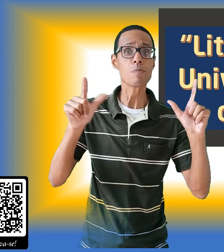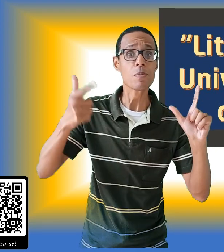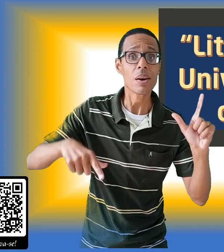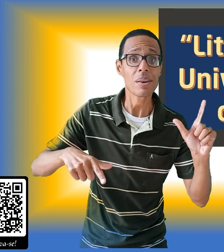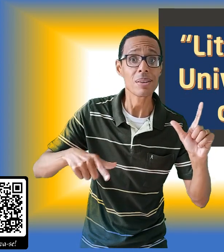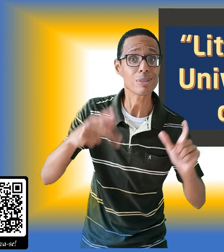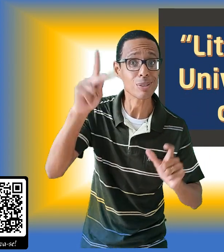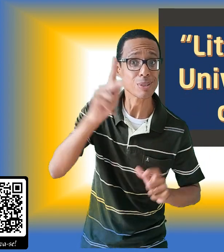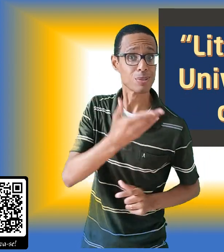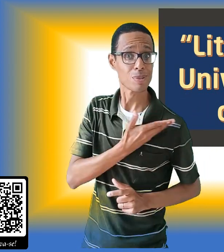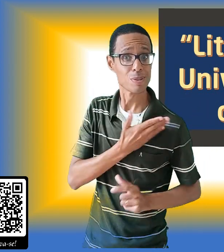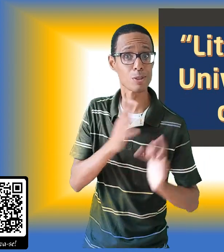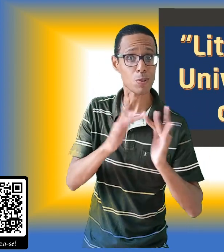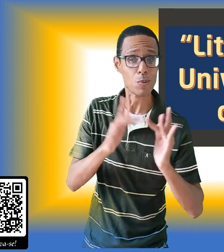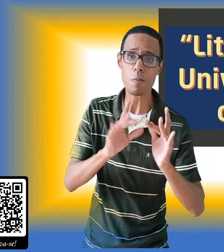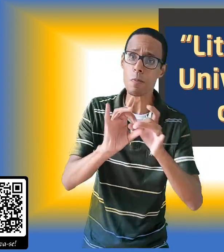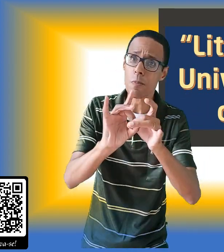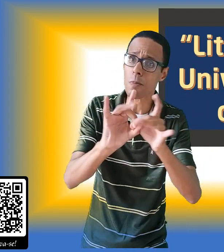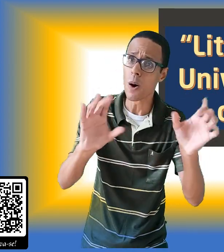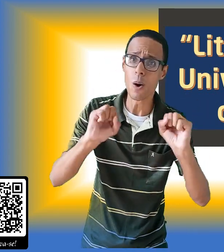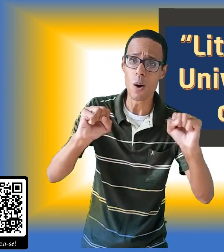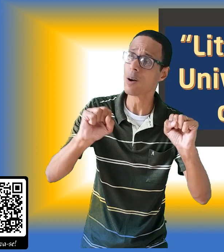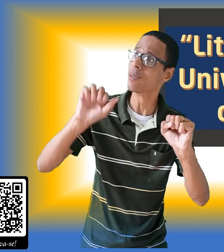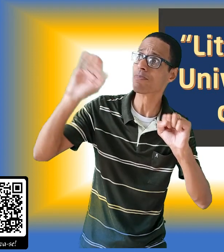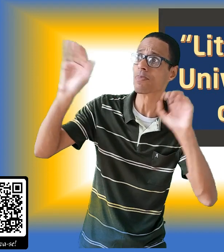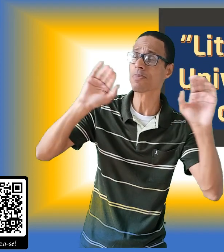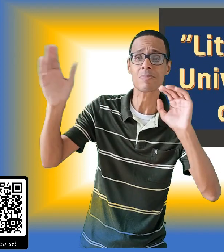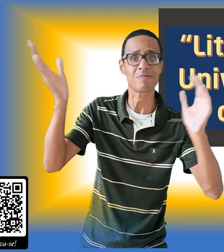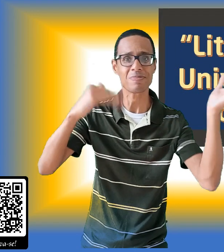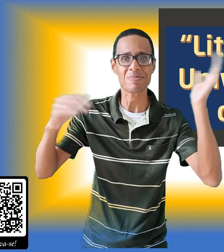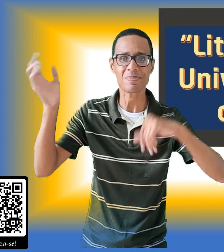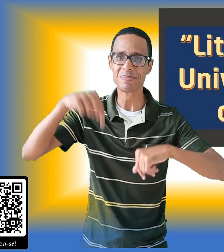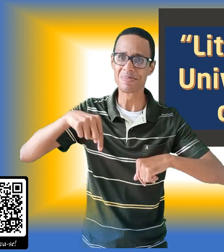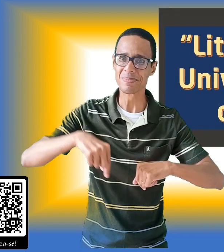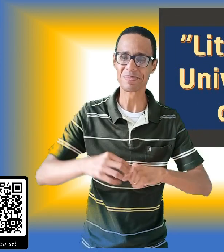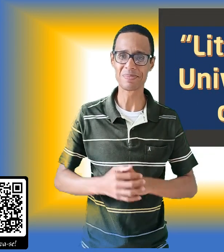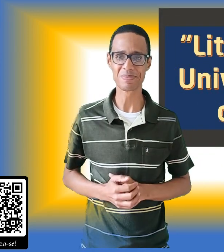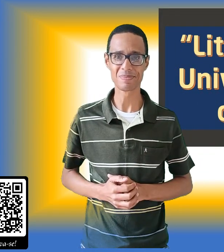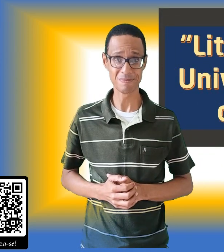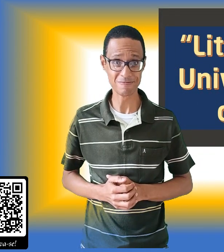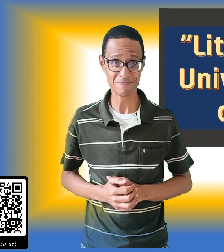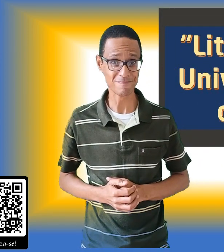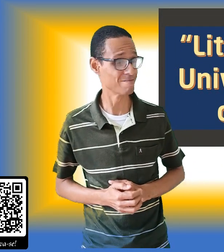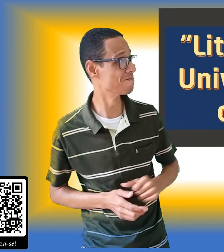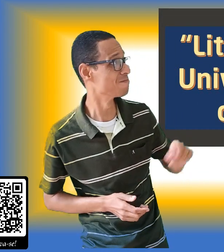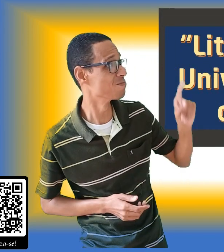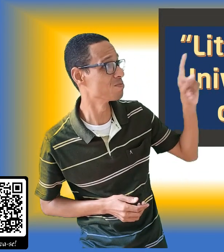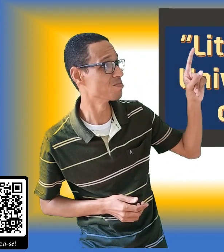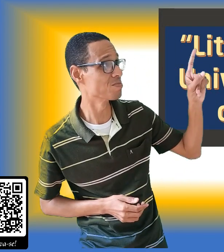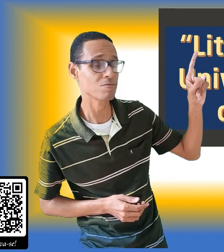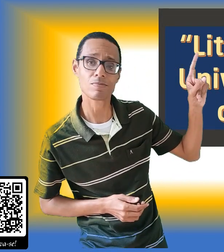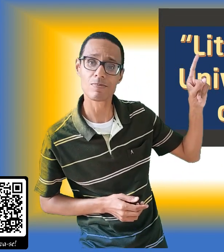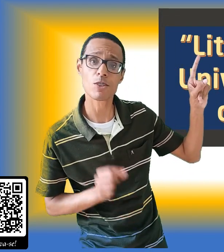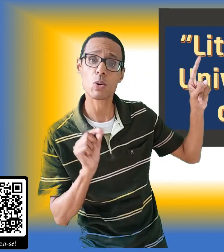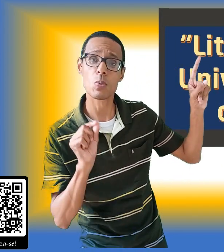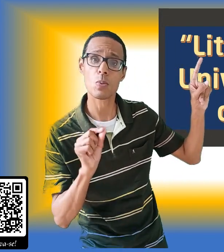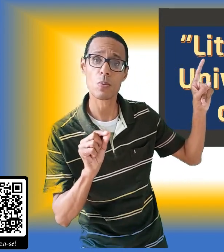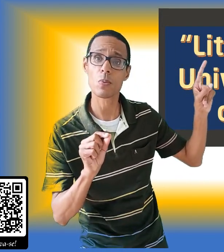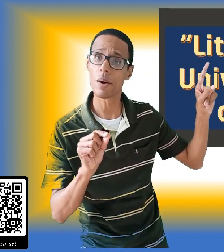e não hesite em compartilhar e convidar os seus contatos para apreciar o canal também. Neste card aqui